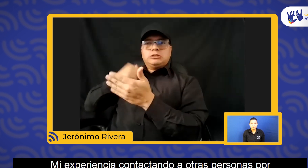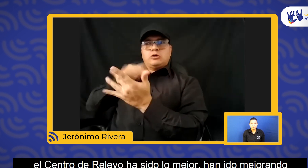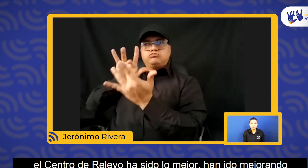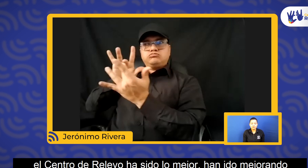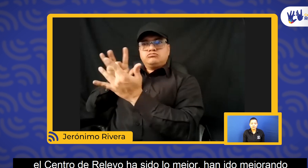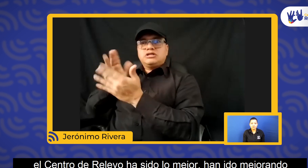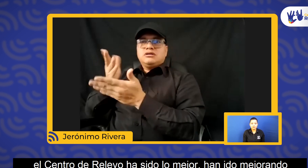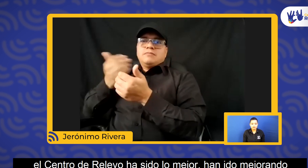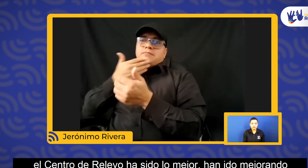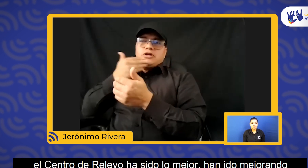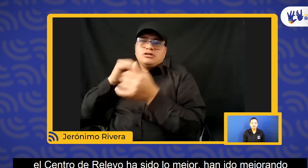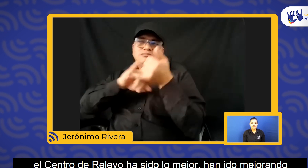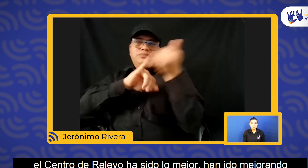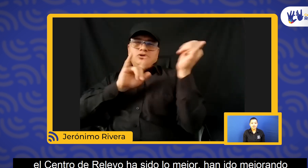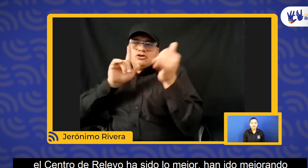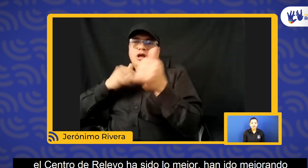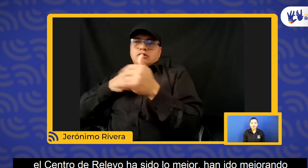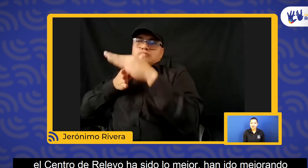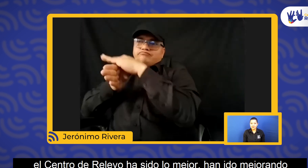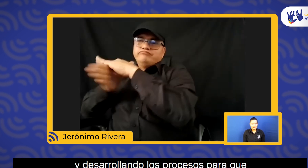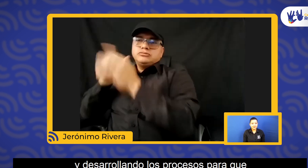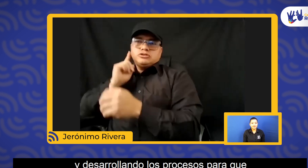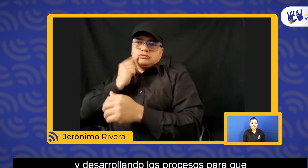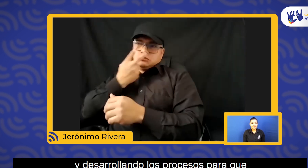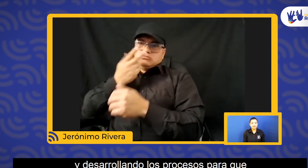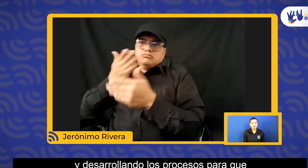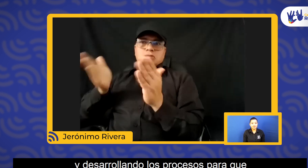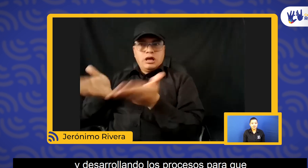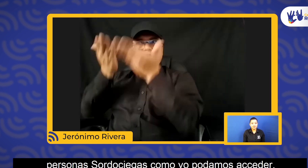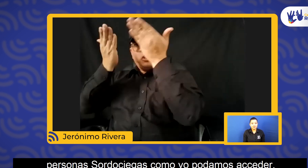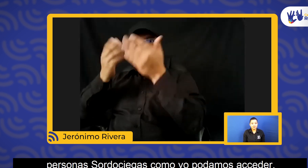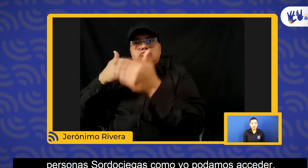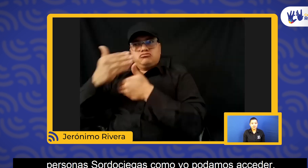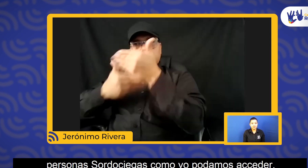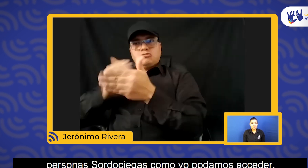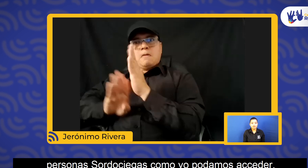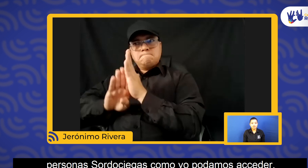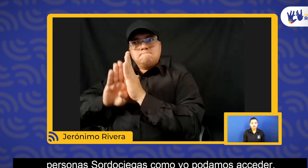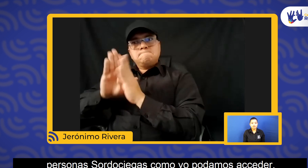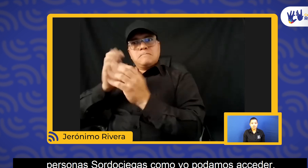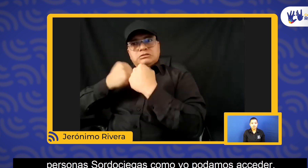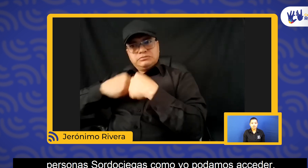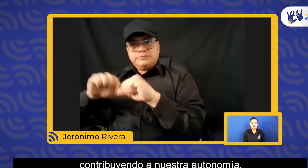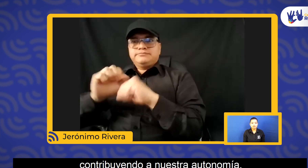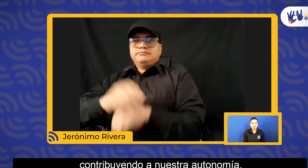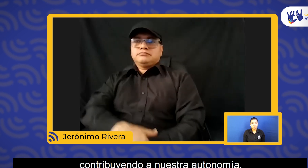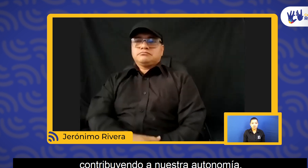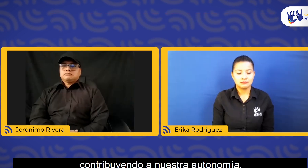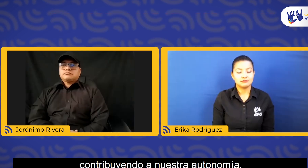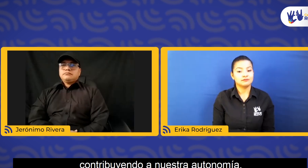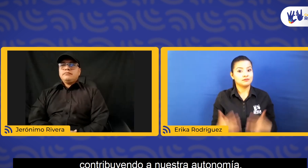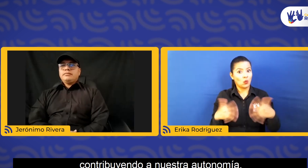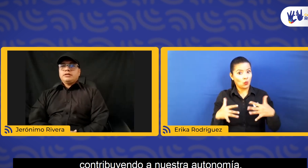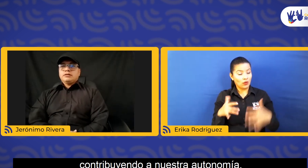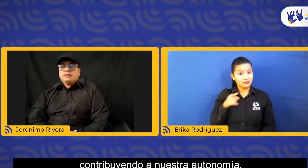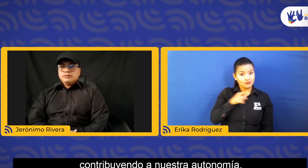personas por el centro de relevo ha sido lo mejor. Han ido mejorando y desarrollando los procesos para que personas sordociegas como yo podamos acceder, contribuyendo